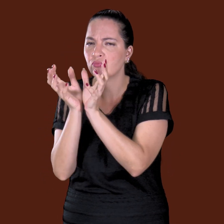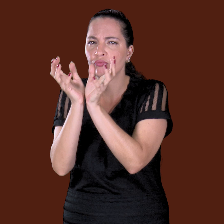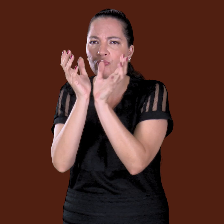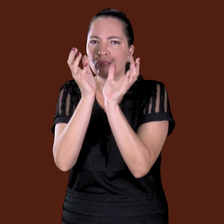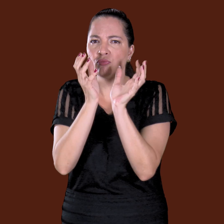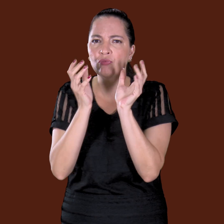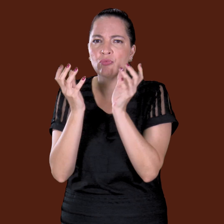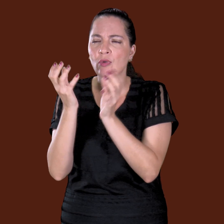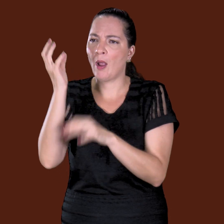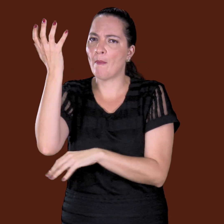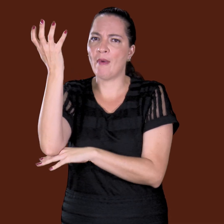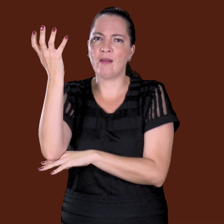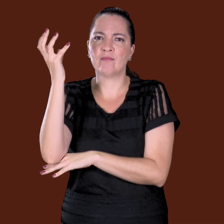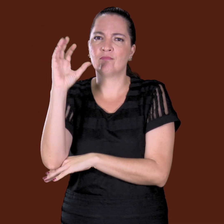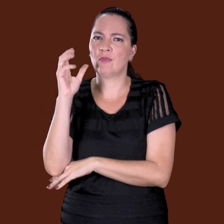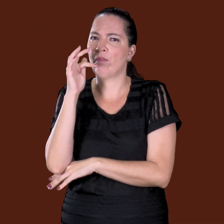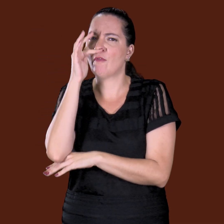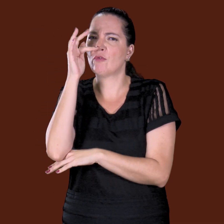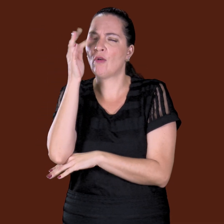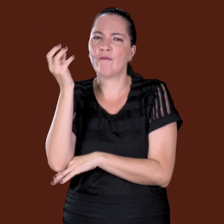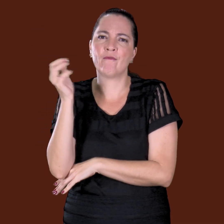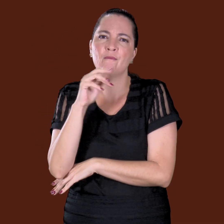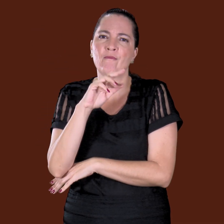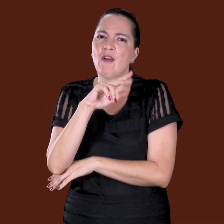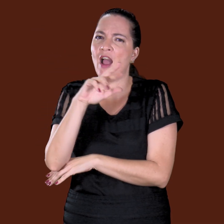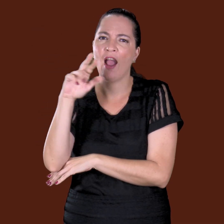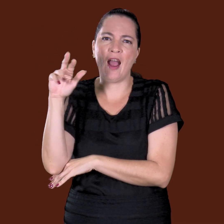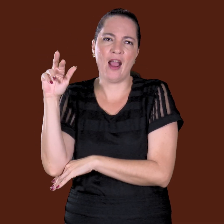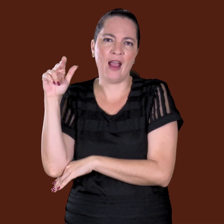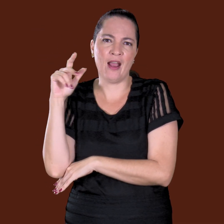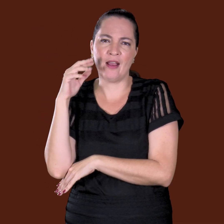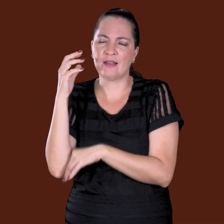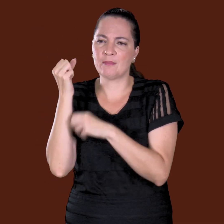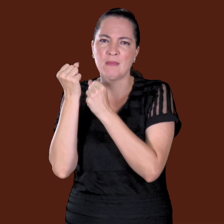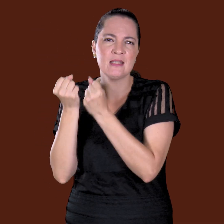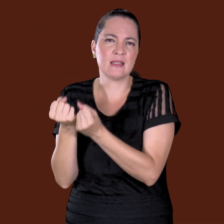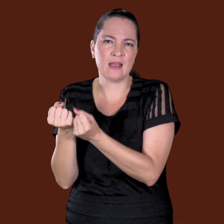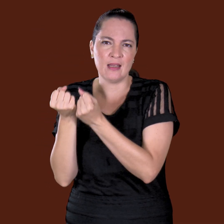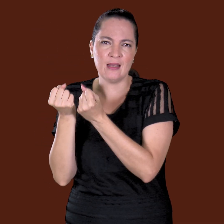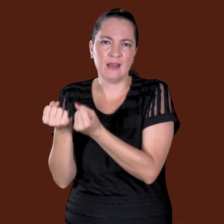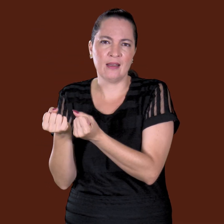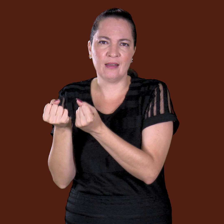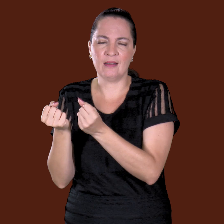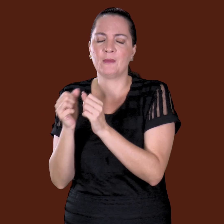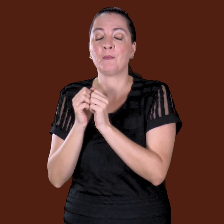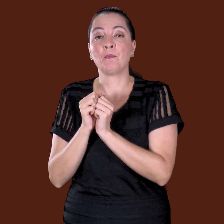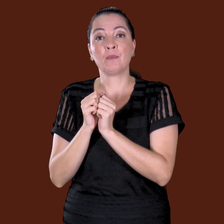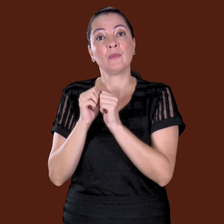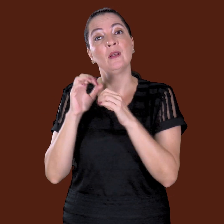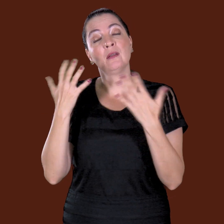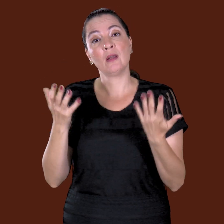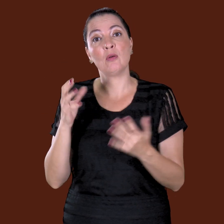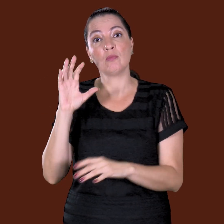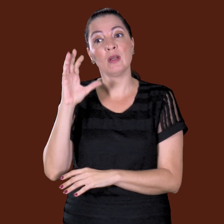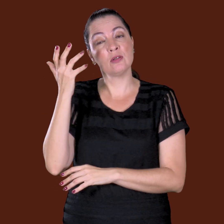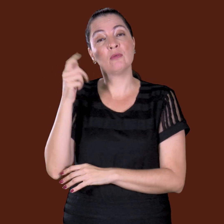deixavam o pé todo carregadinho de flor. E aí... Ele... Decidiu